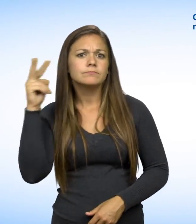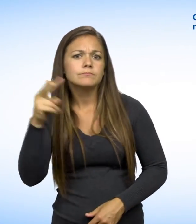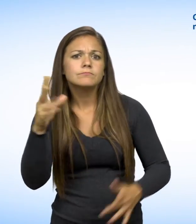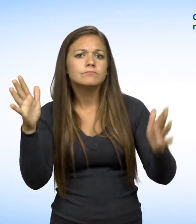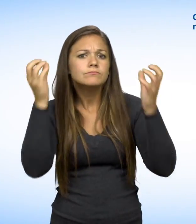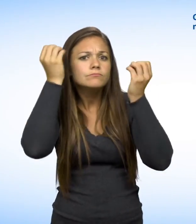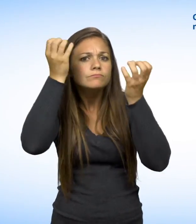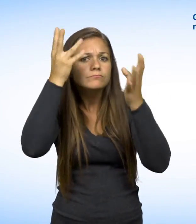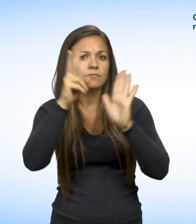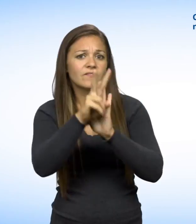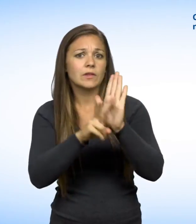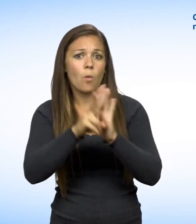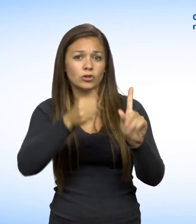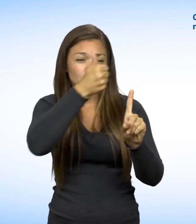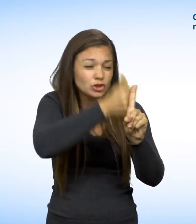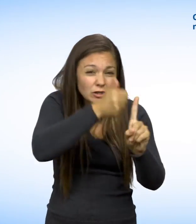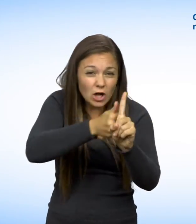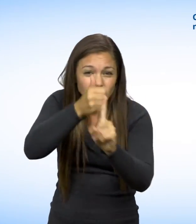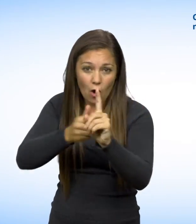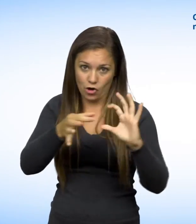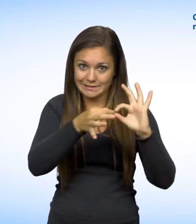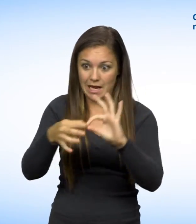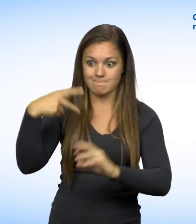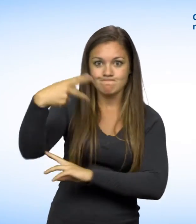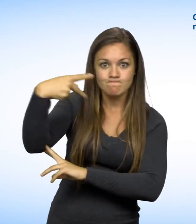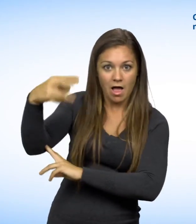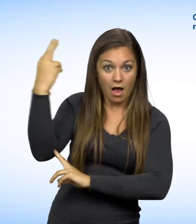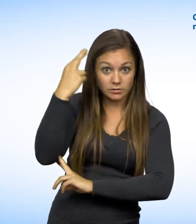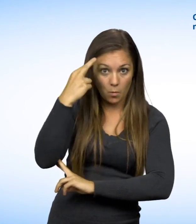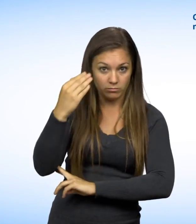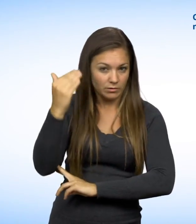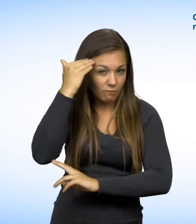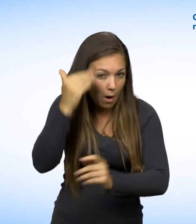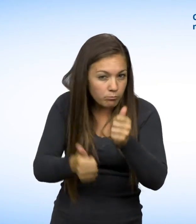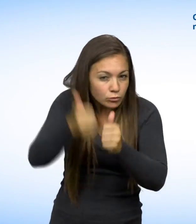Sexe Consultez nos capsules vidéo sur chacun de ces motifs pour en savoir plus.